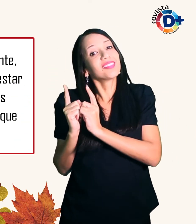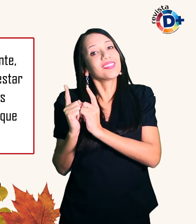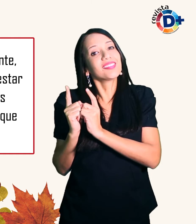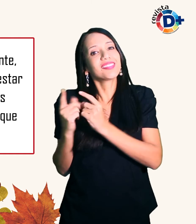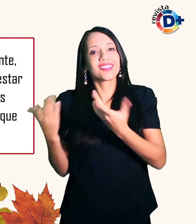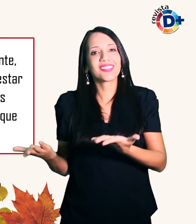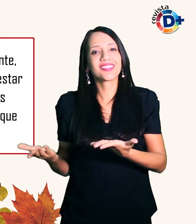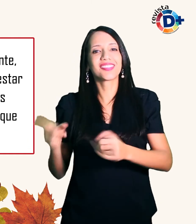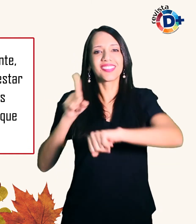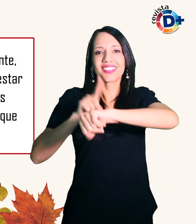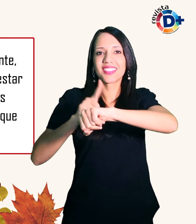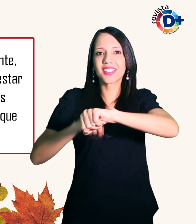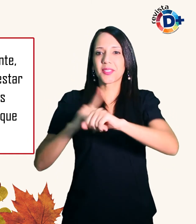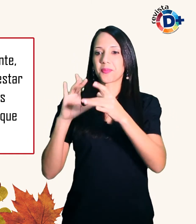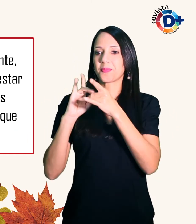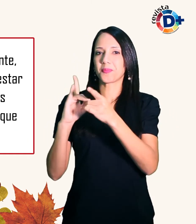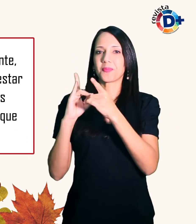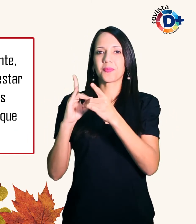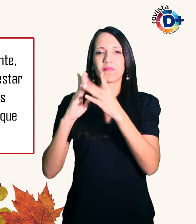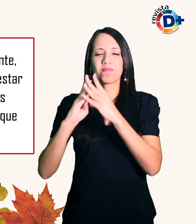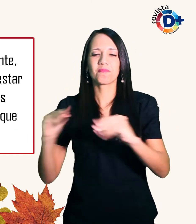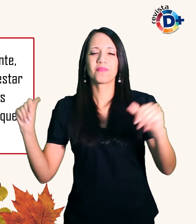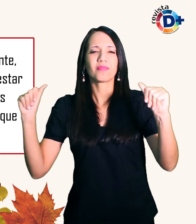relacionamentos acabam Se é que começam